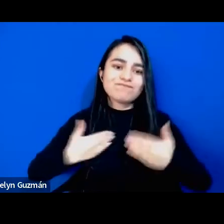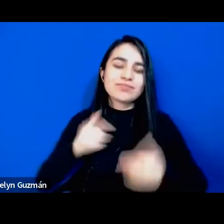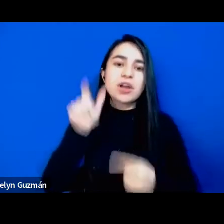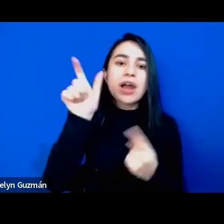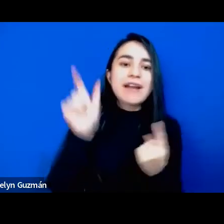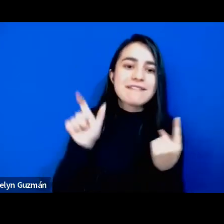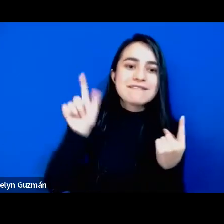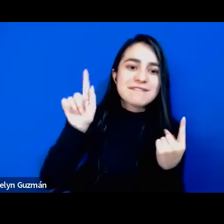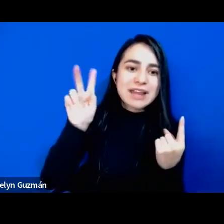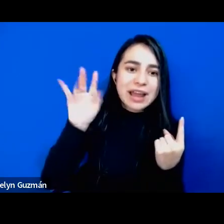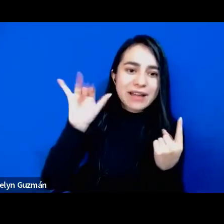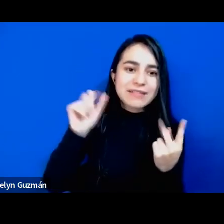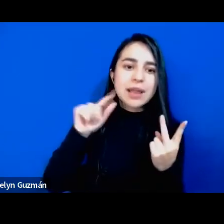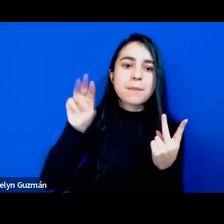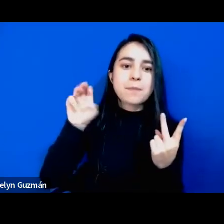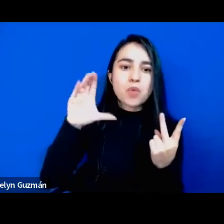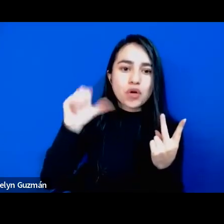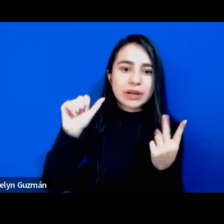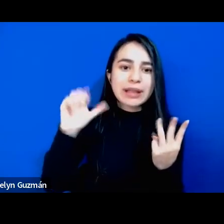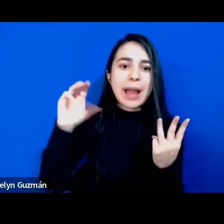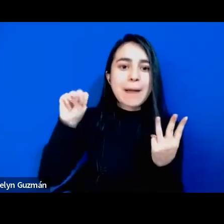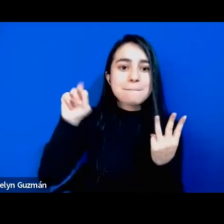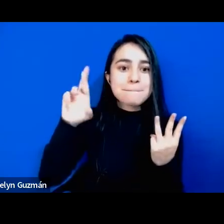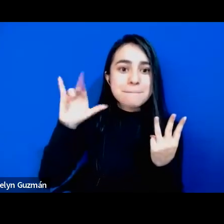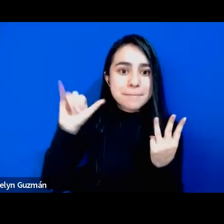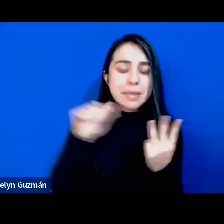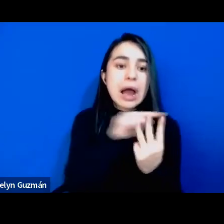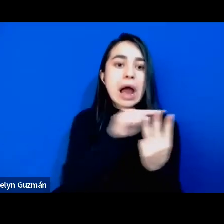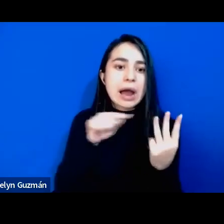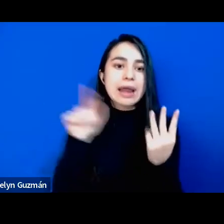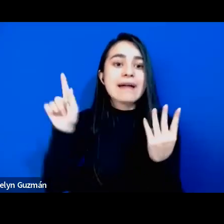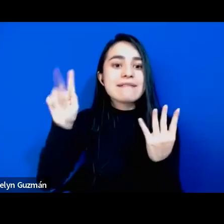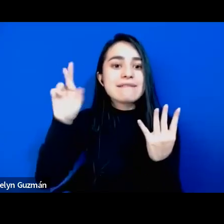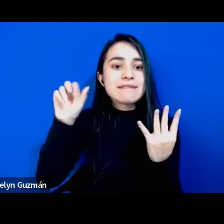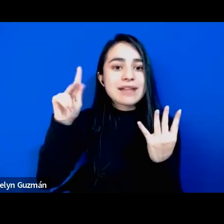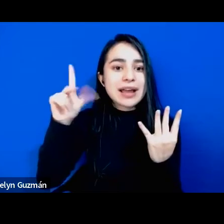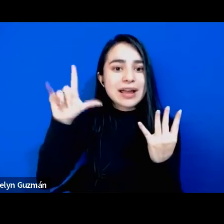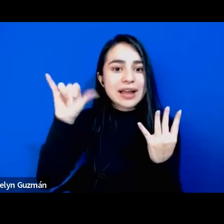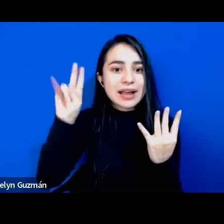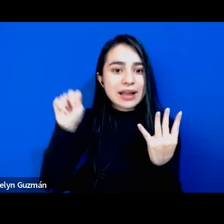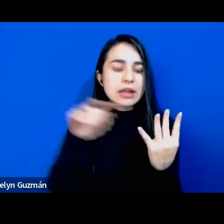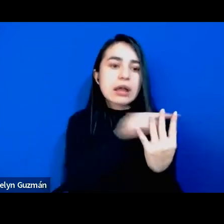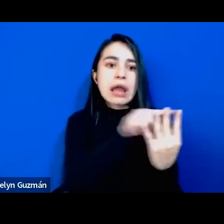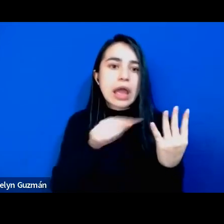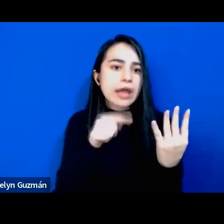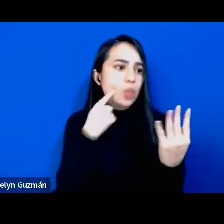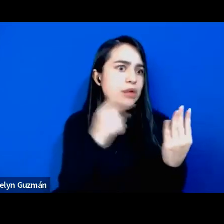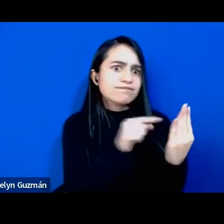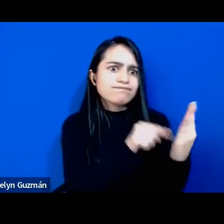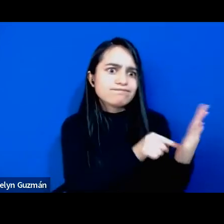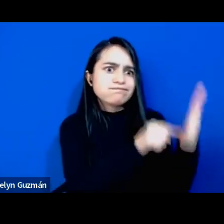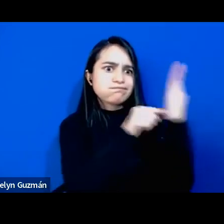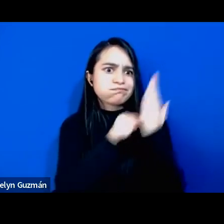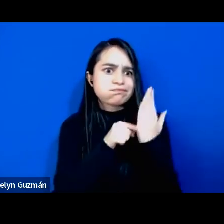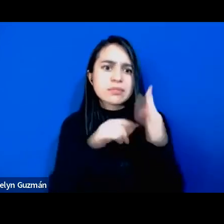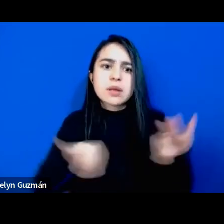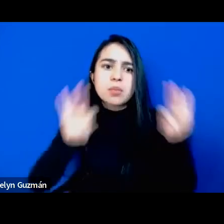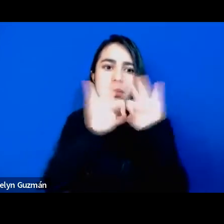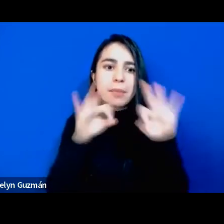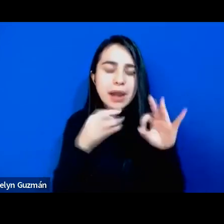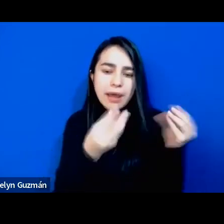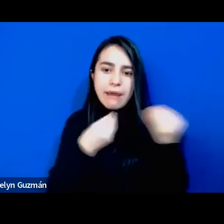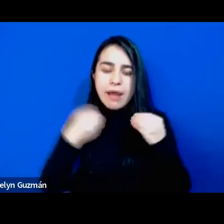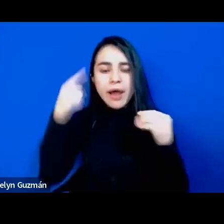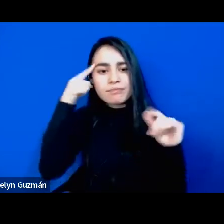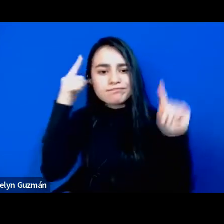Mónica Franklin a Mara pues han sido también referentes fundamentales en esta construcción de pensamiento pero